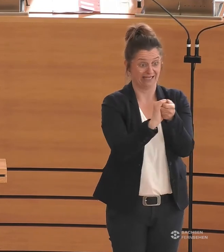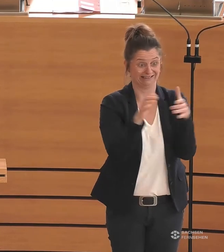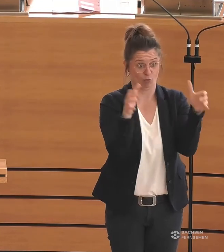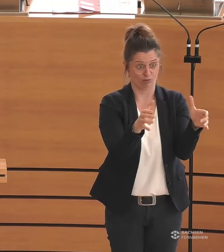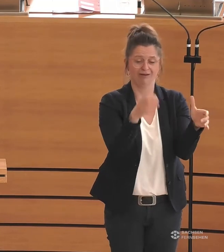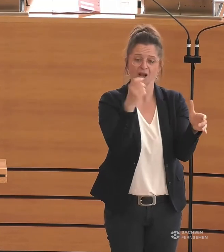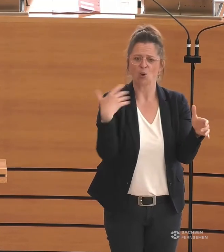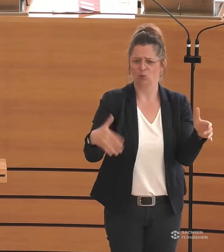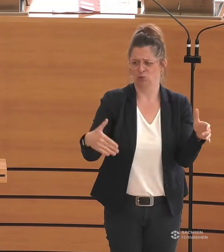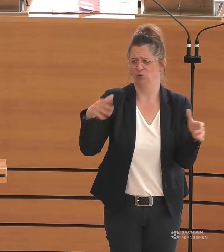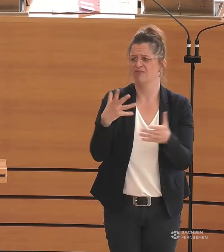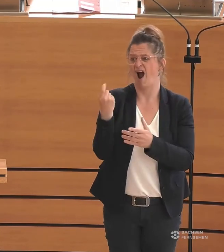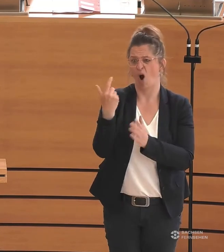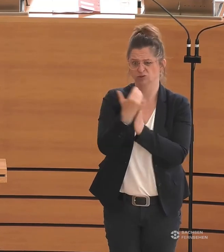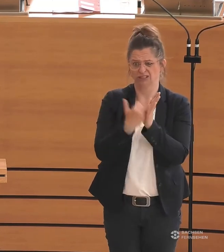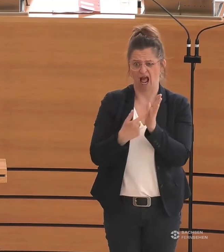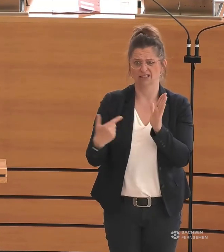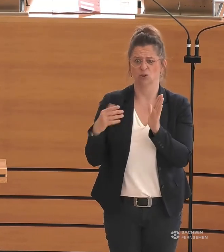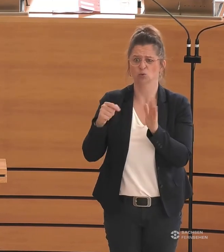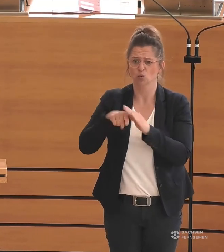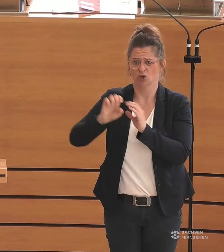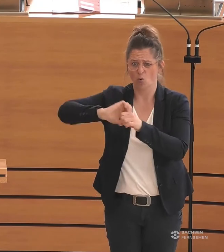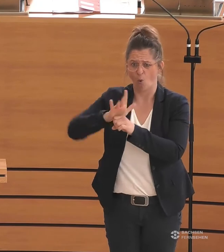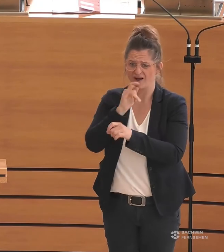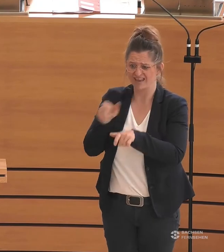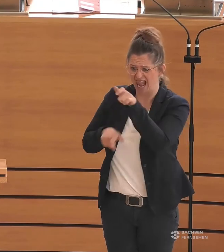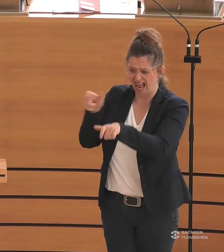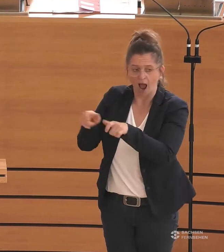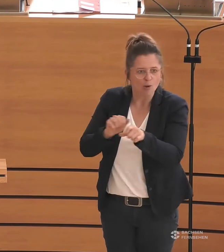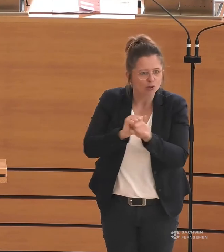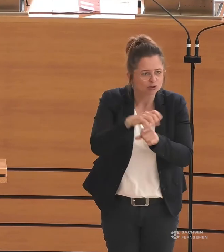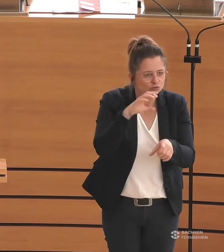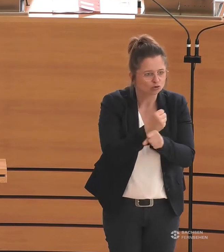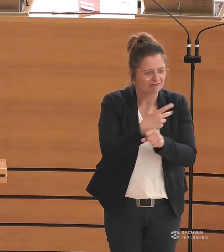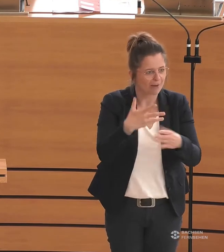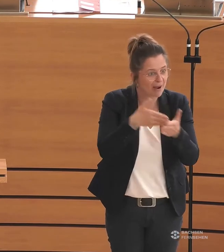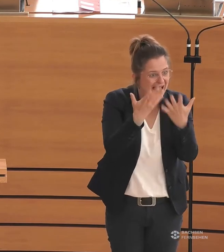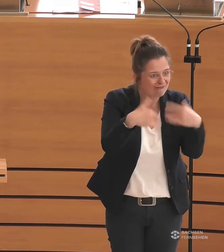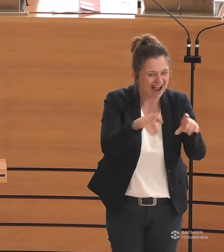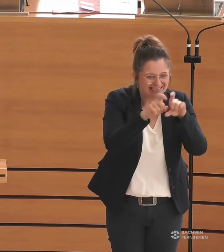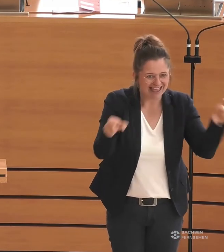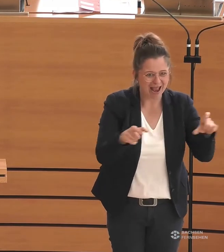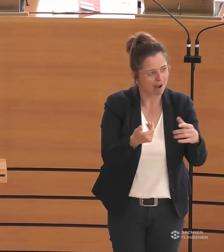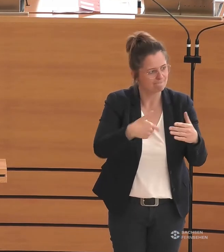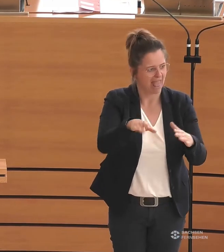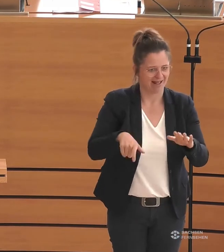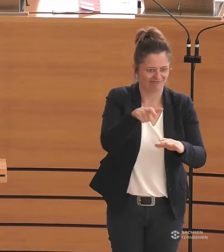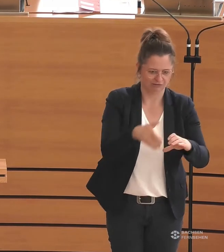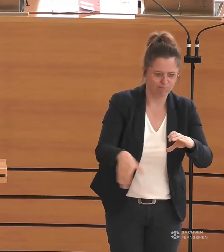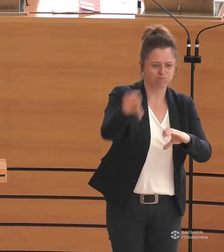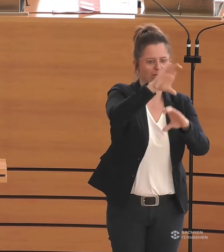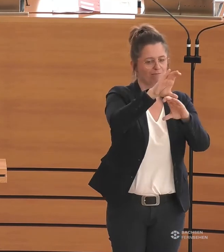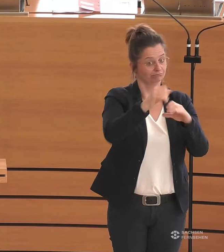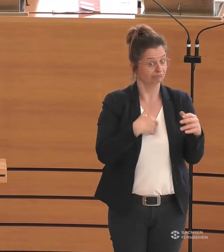Corona schwer belasteten Haushalt sogar noch weitere Investitionen für Barrierefreiheit zu tätigen. Das war und ist nicht